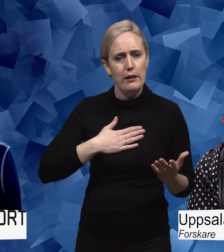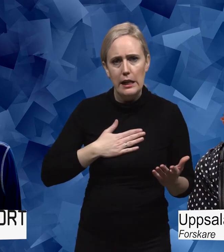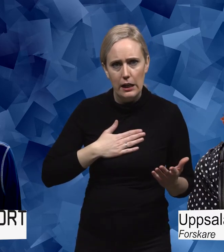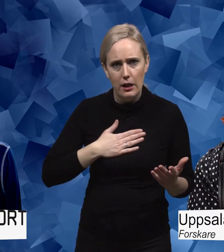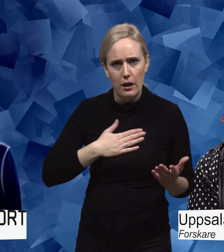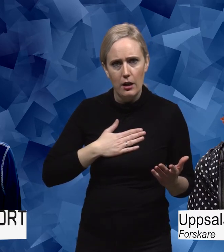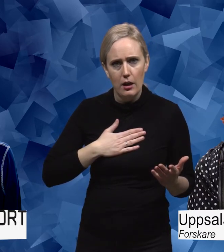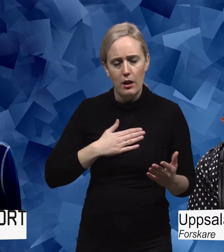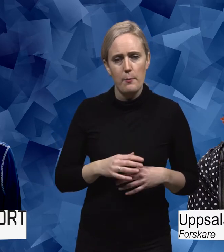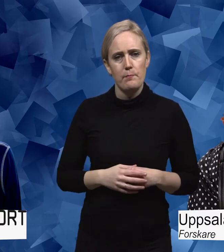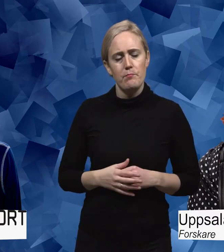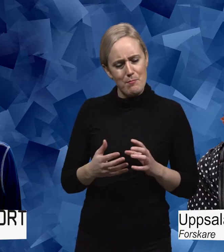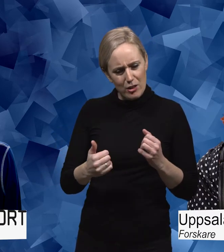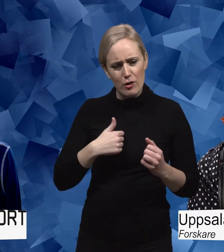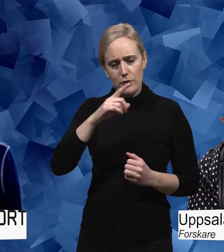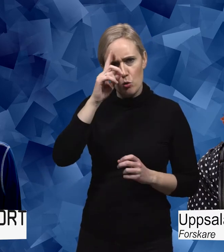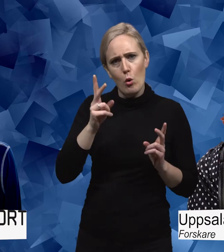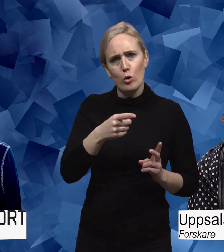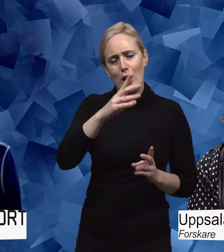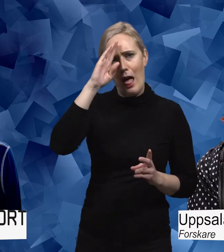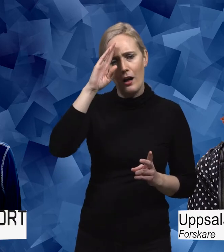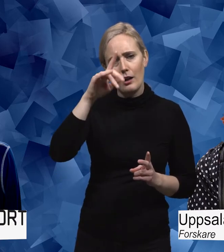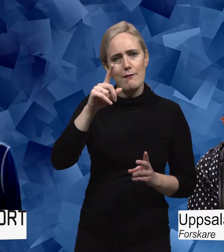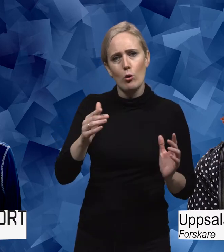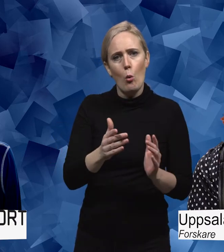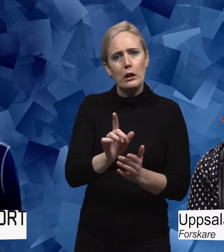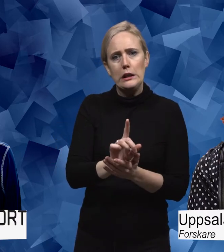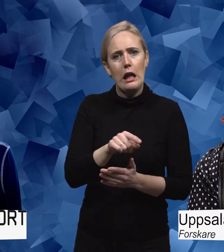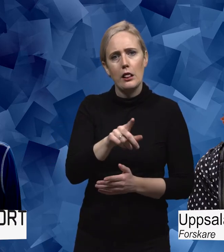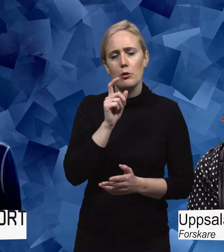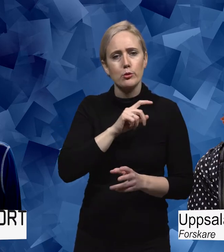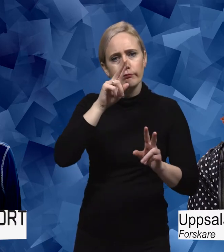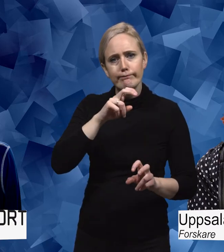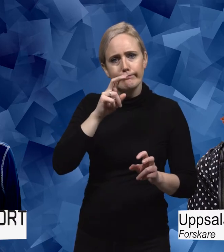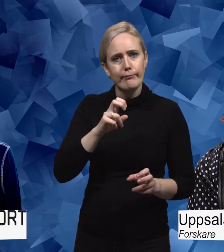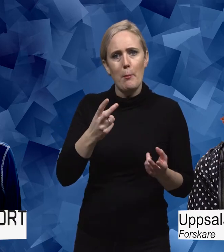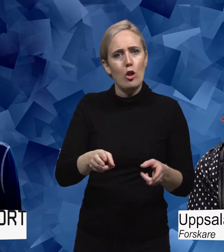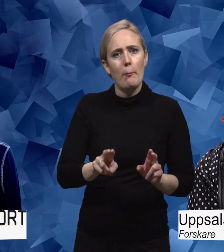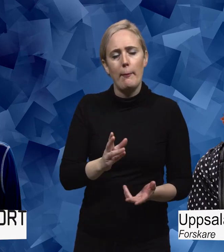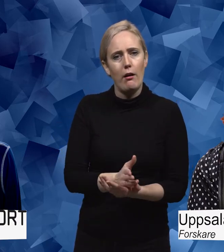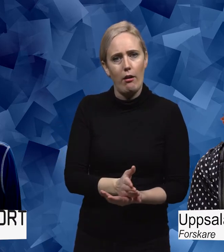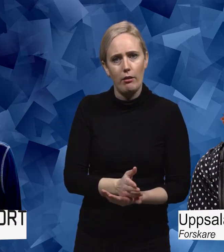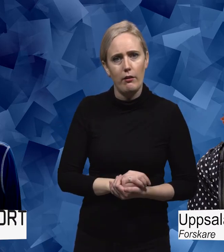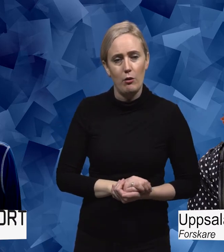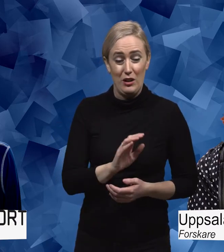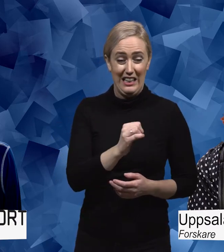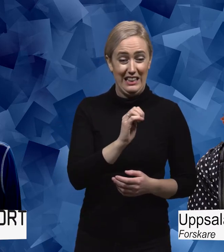Men jag förstår också att det var för kort tid för honom att kunna avgöra det. Och att i 99 fall av 100,